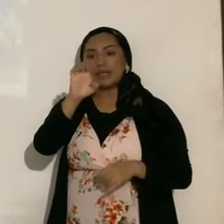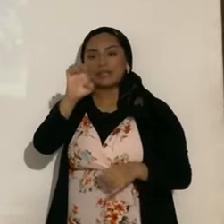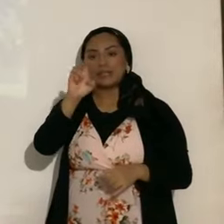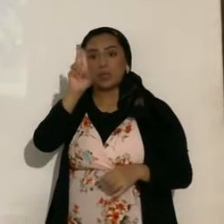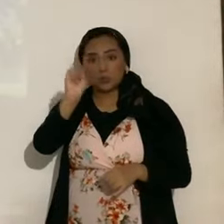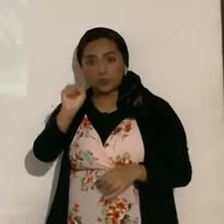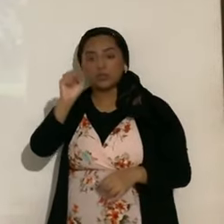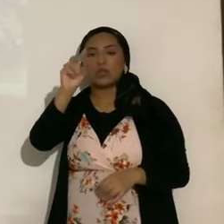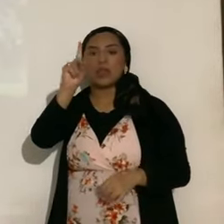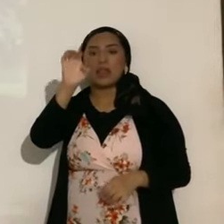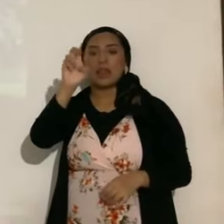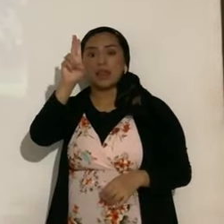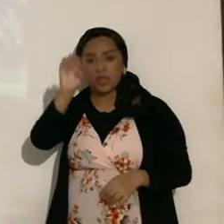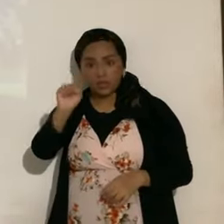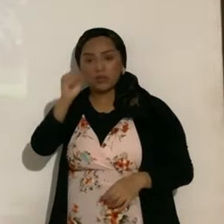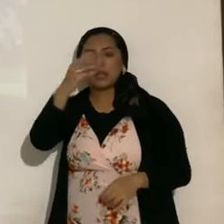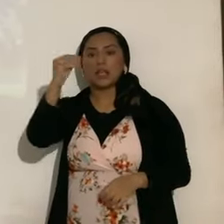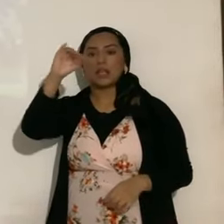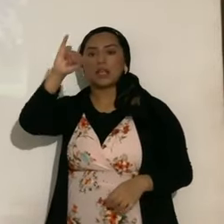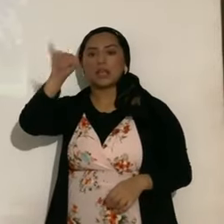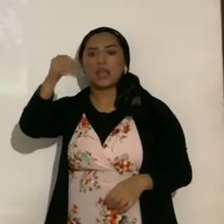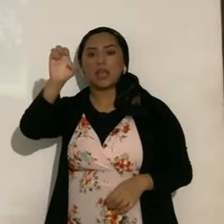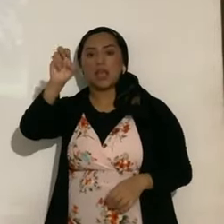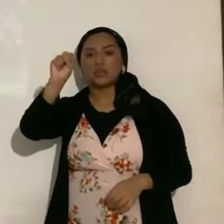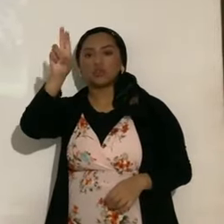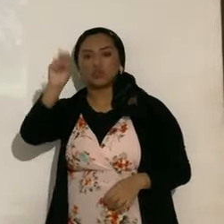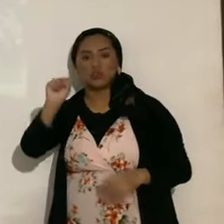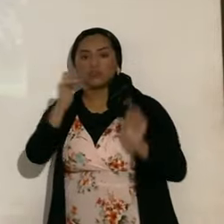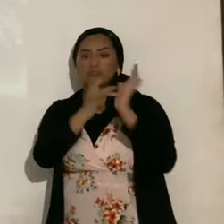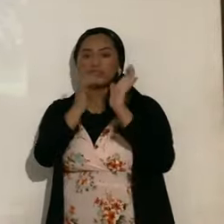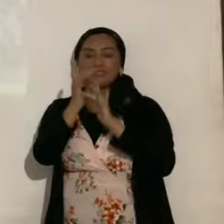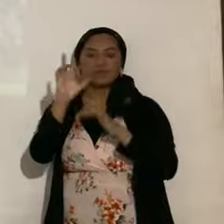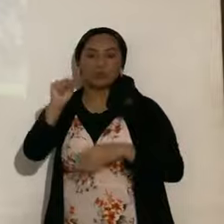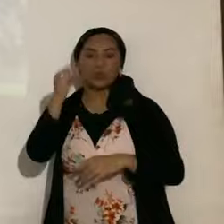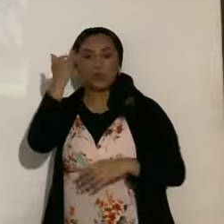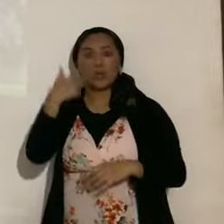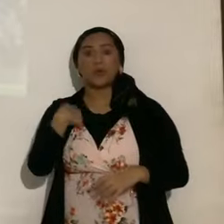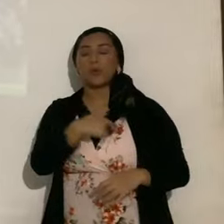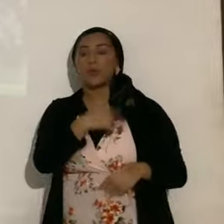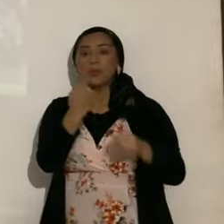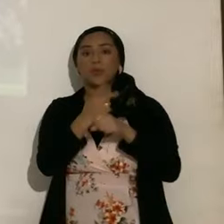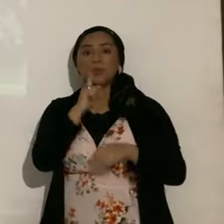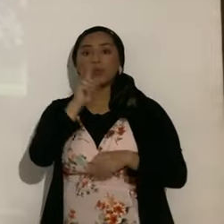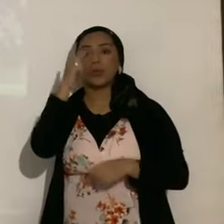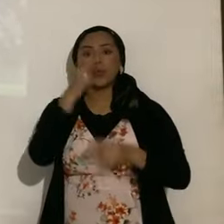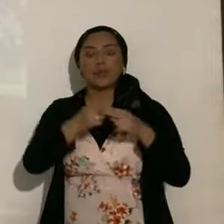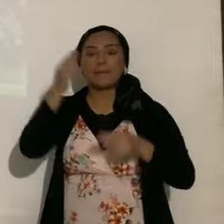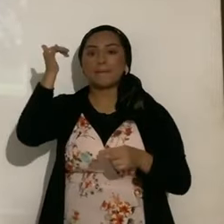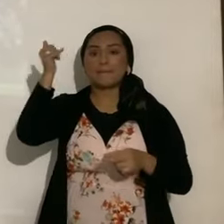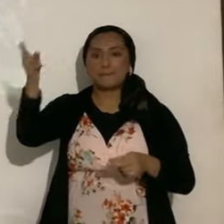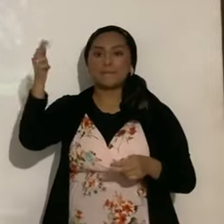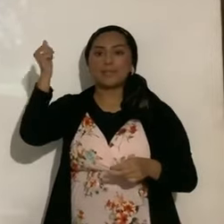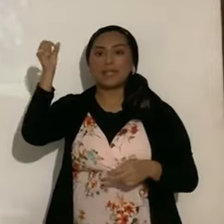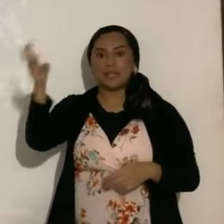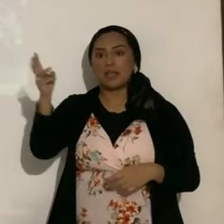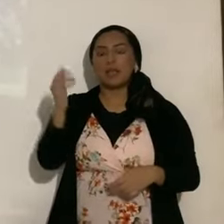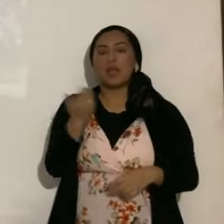Por eso nosotros mencionamos el verdadero nombre, Yahshua. Yahweh es nuestra salvación. Ahora, mucha